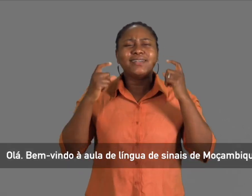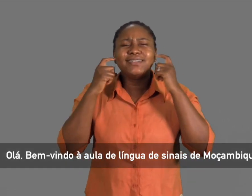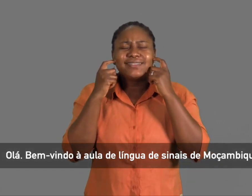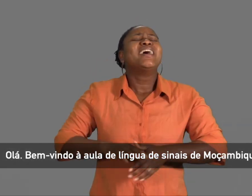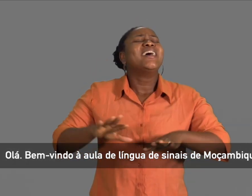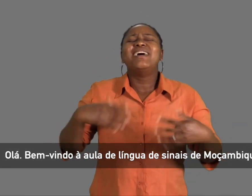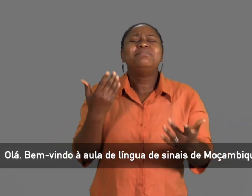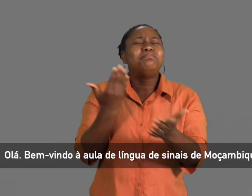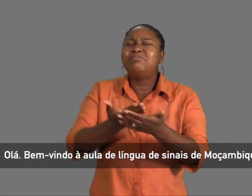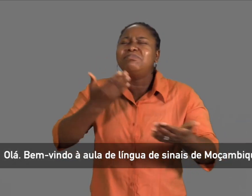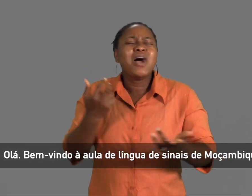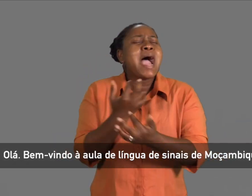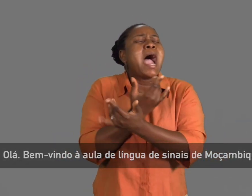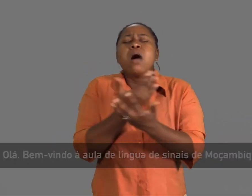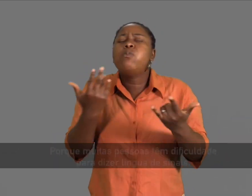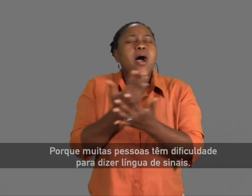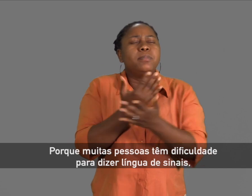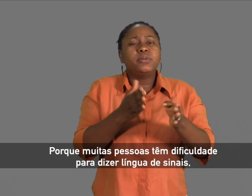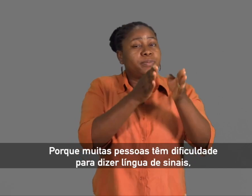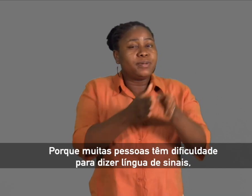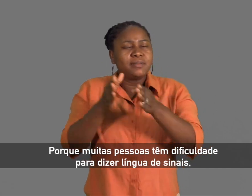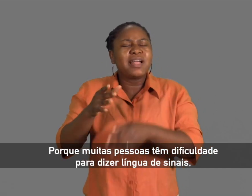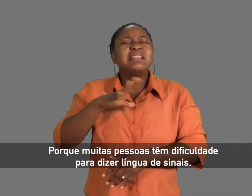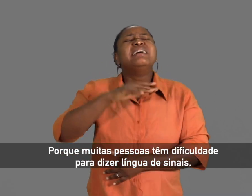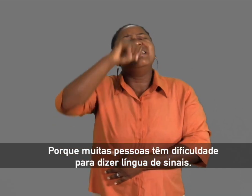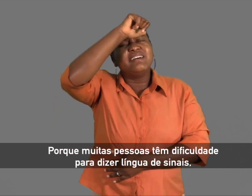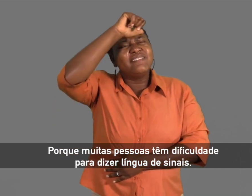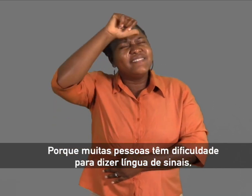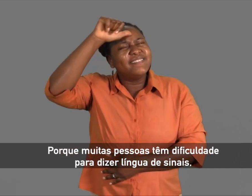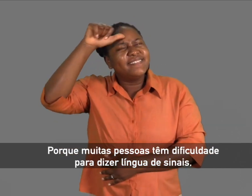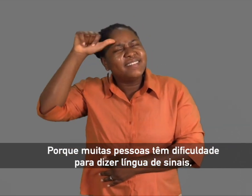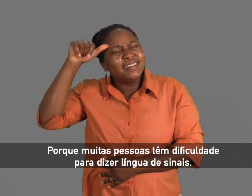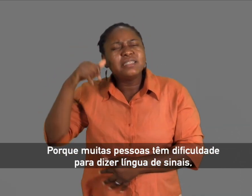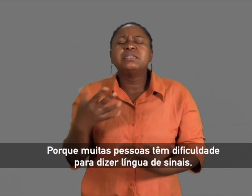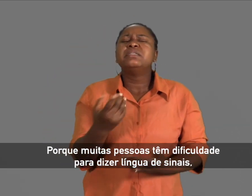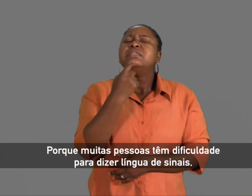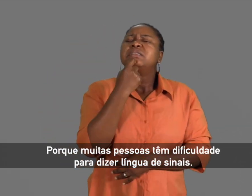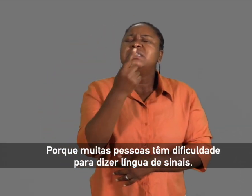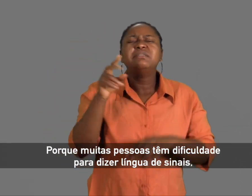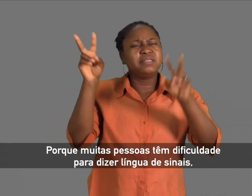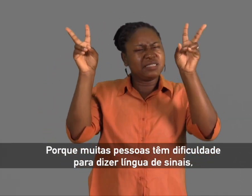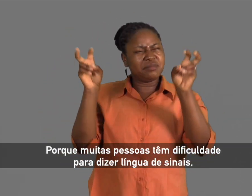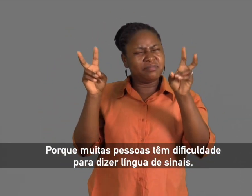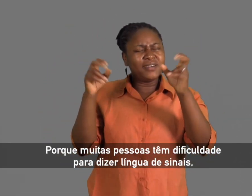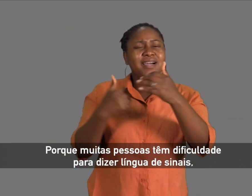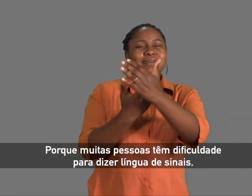língua de sinais de Moçambique. Porque muitas pessoas têm dificuldade para dizer língua de sinais,